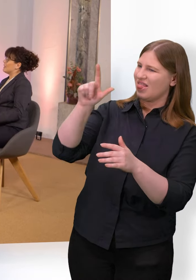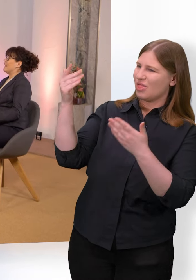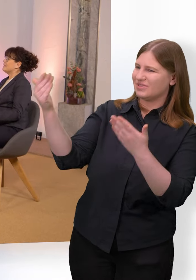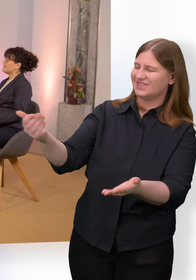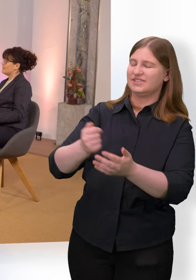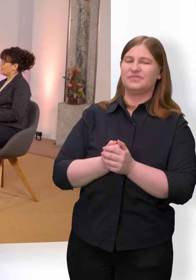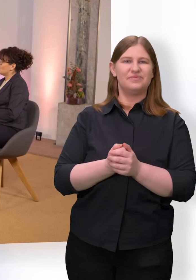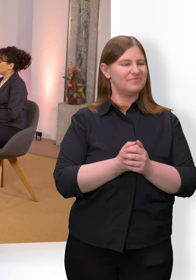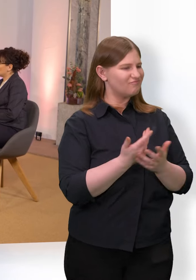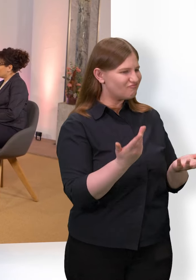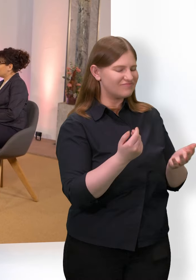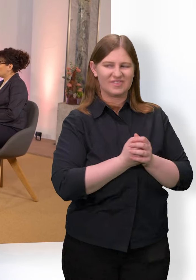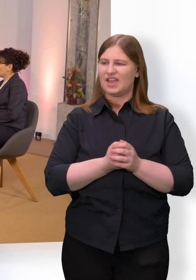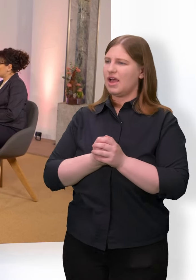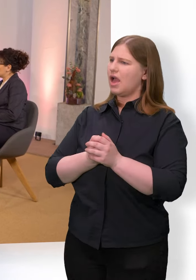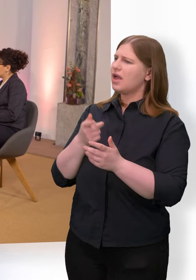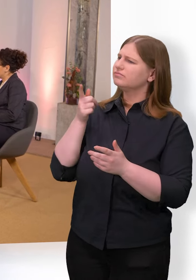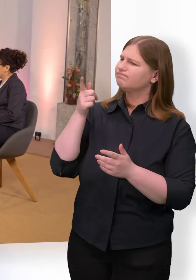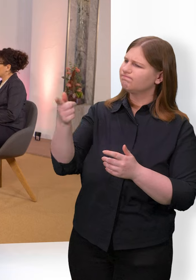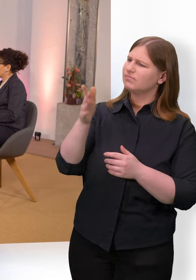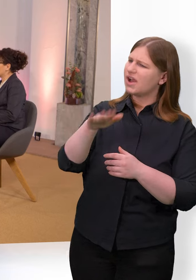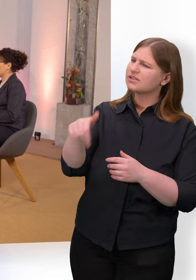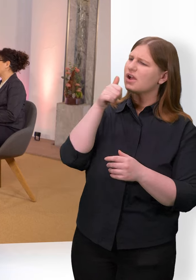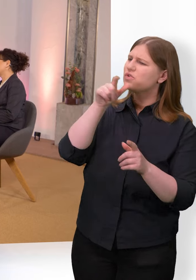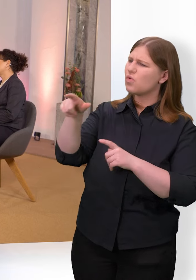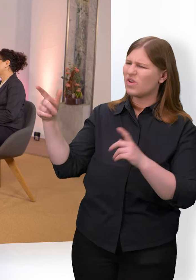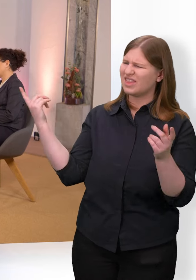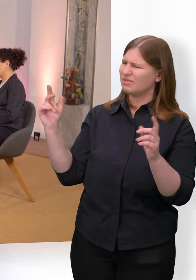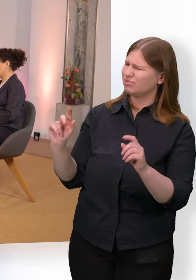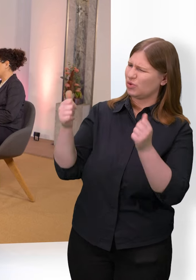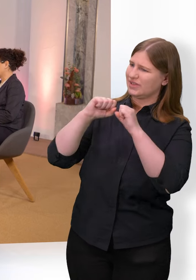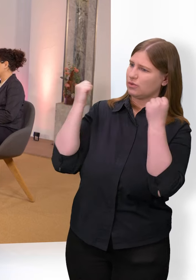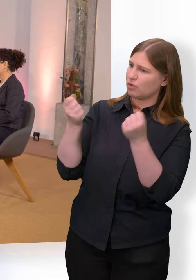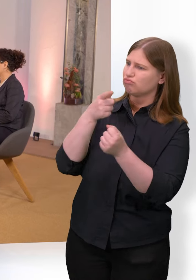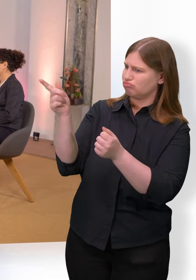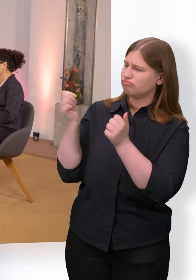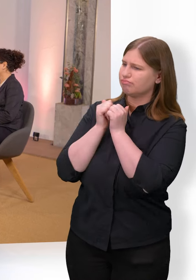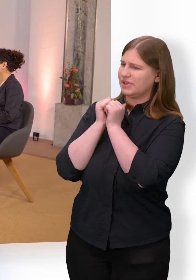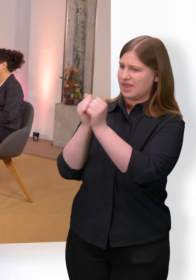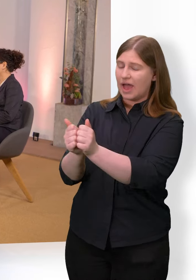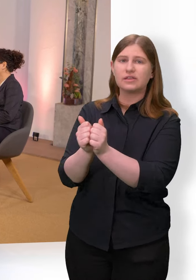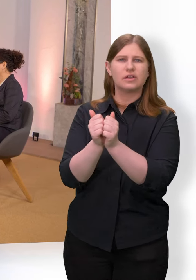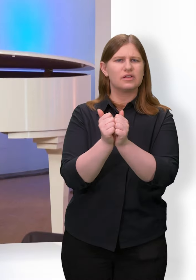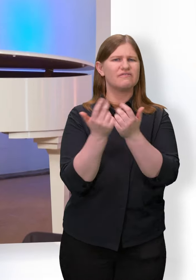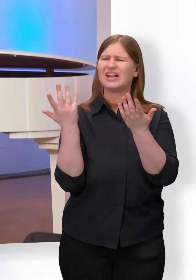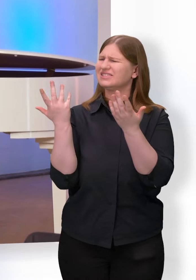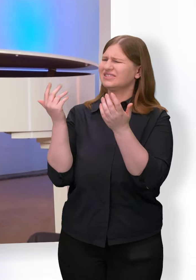begleiten Kinder und Jugendliche in besonderen Umständen. Was sind das für Umstände? Also ich arbeite im